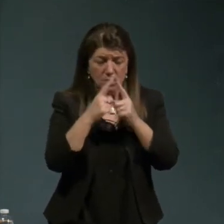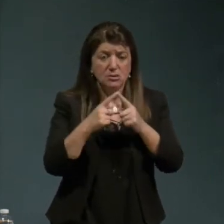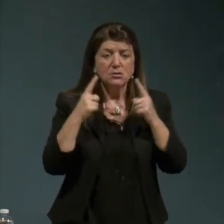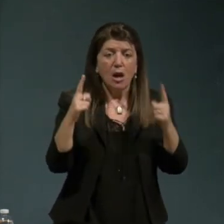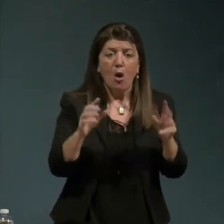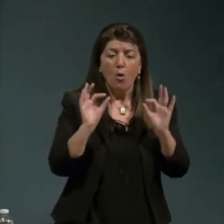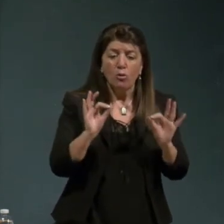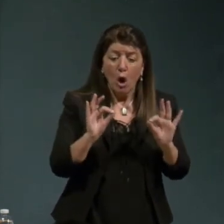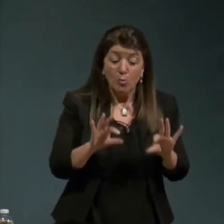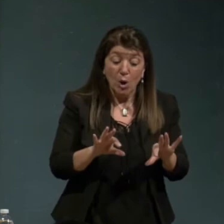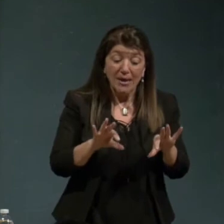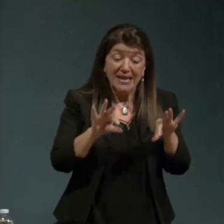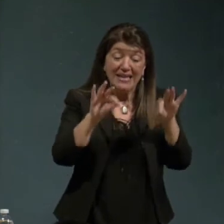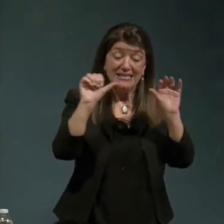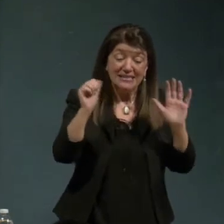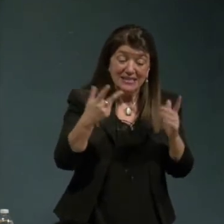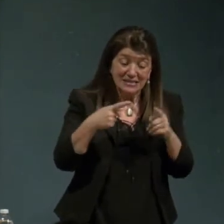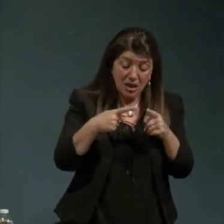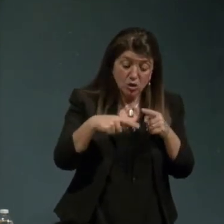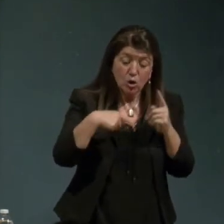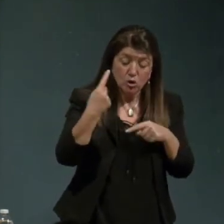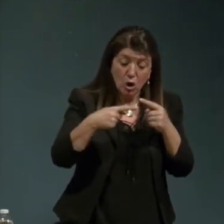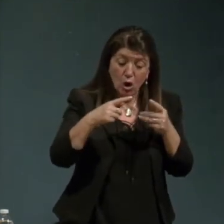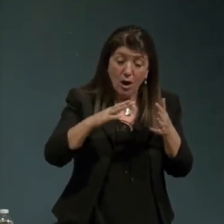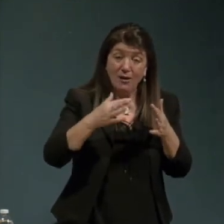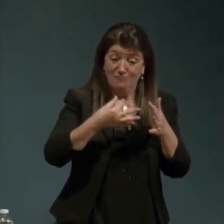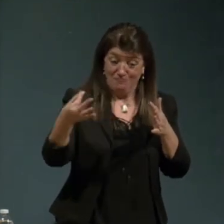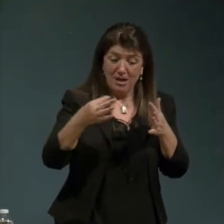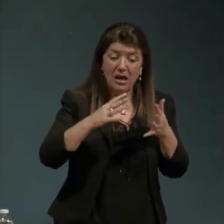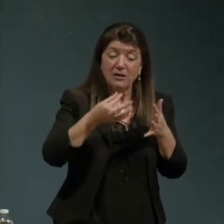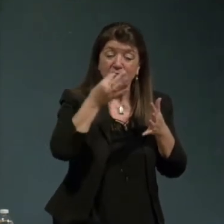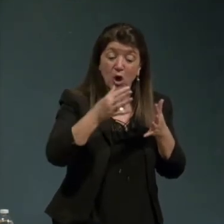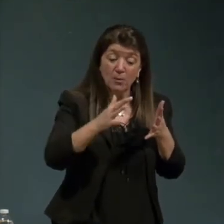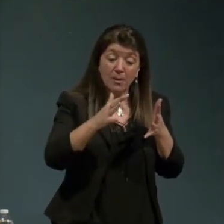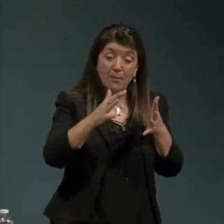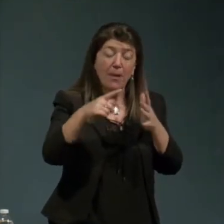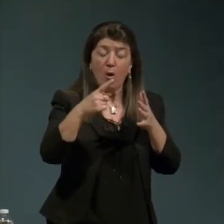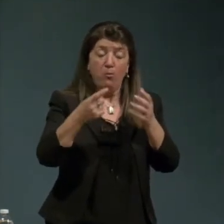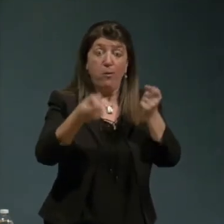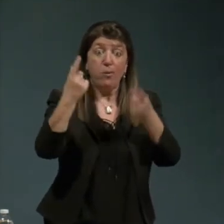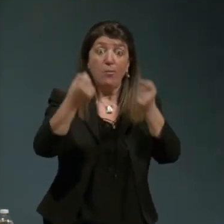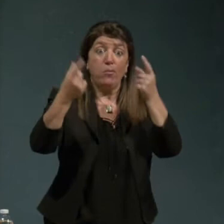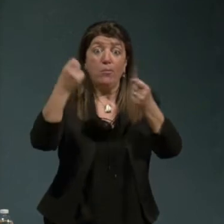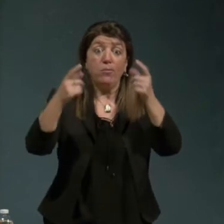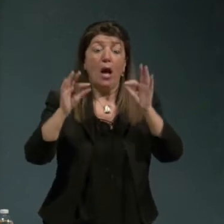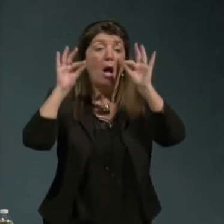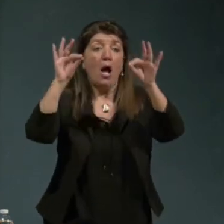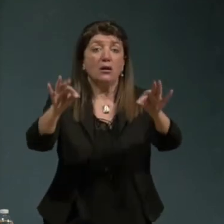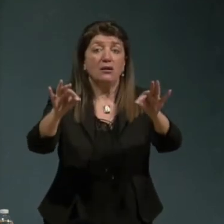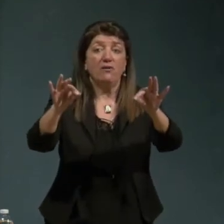68 ma che poi si è posto in modi imprevisti al di là dell'immaginazione al potere che volevano